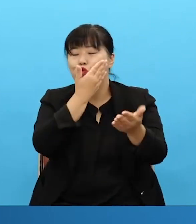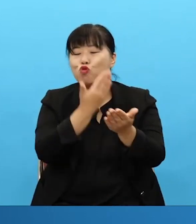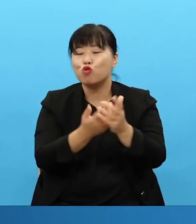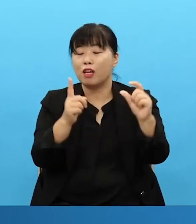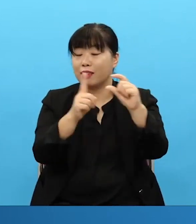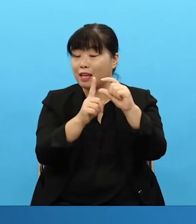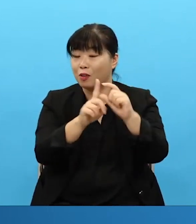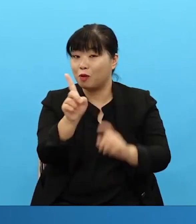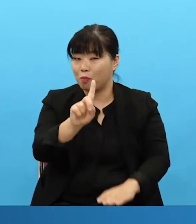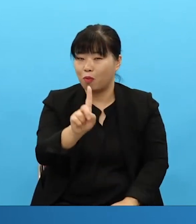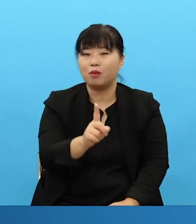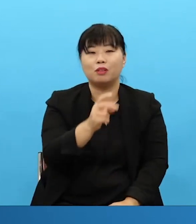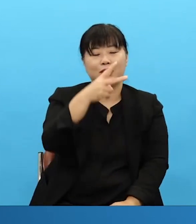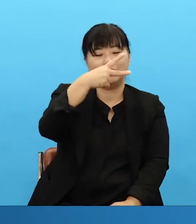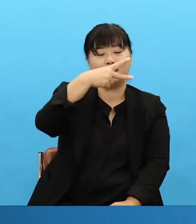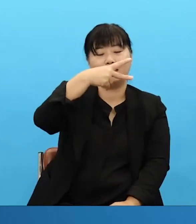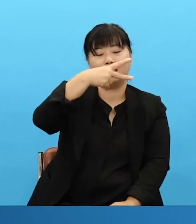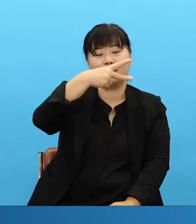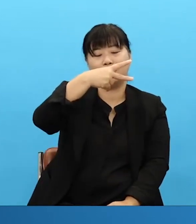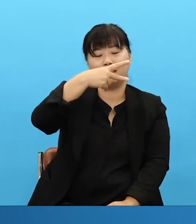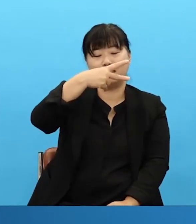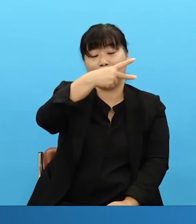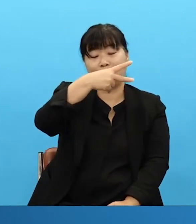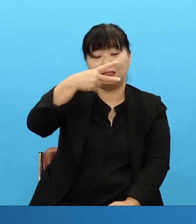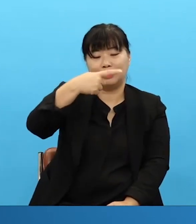Thronly mission. That's this year's